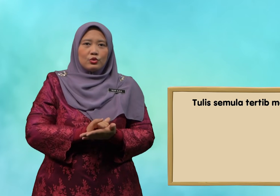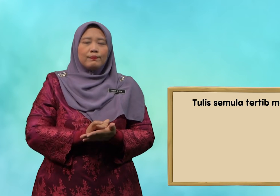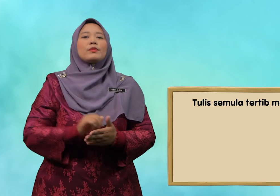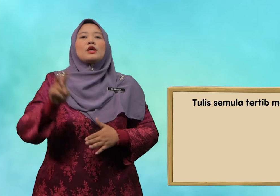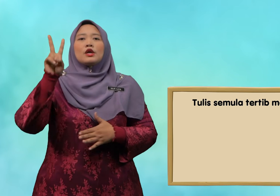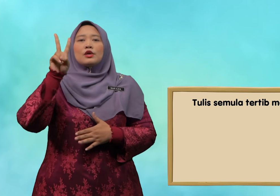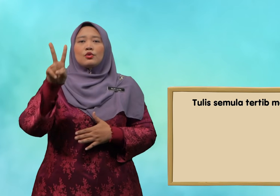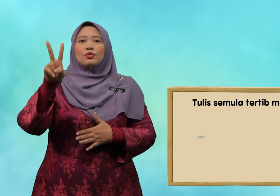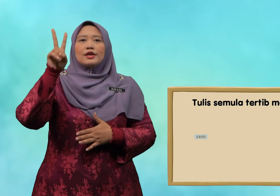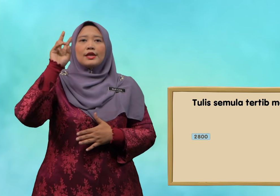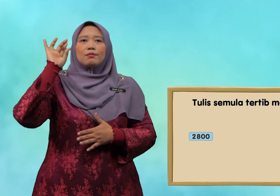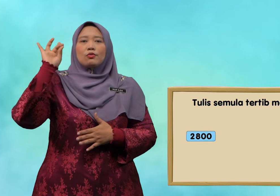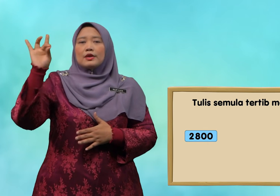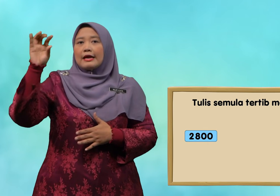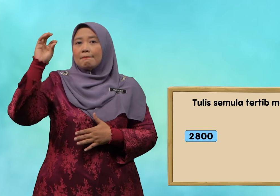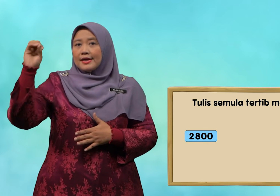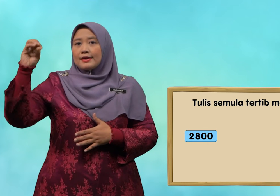2,800